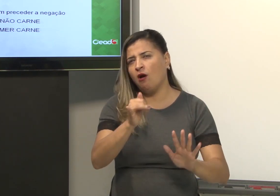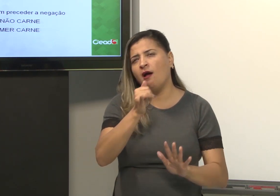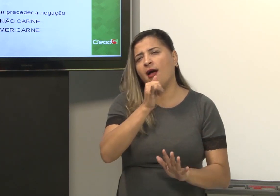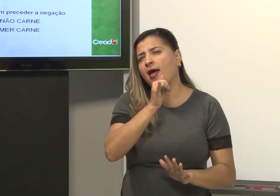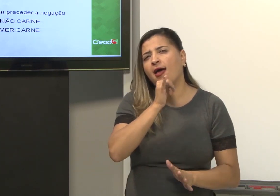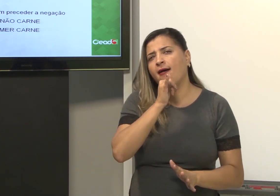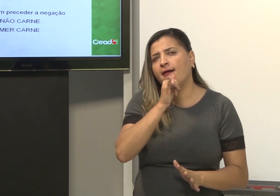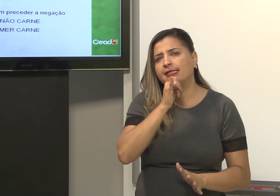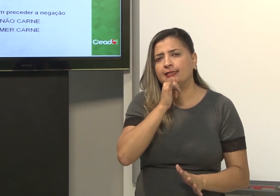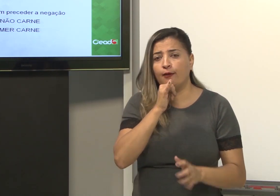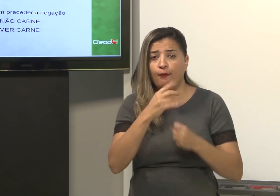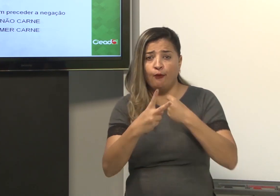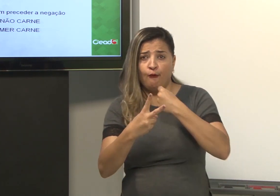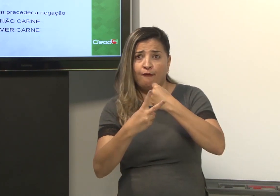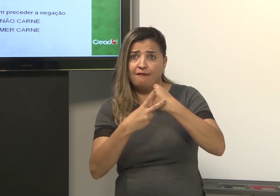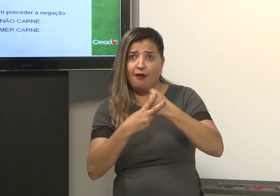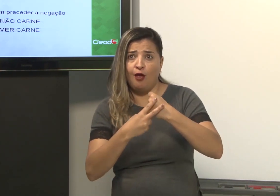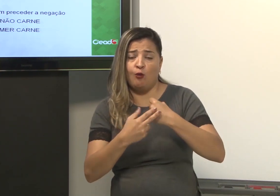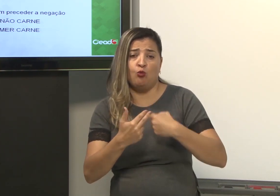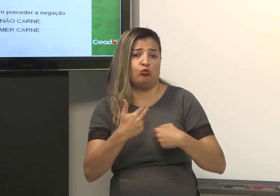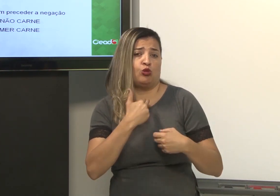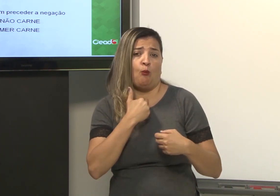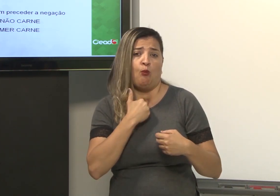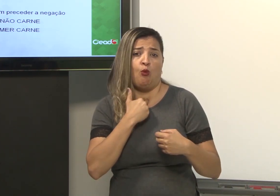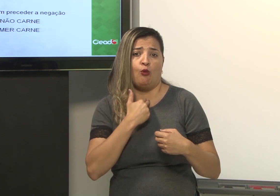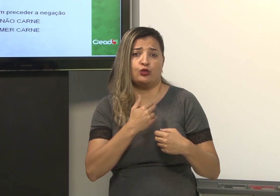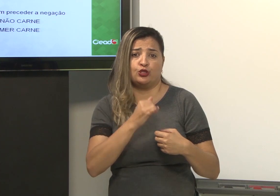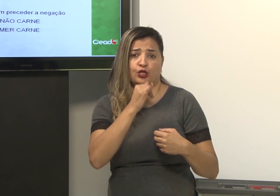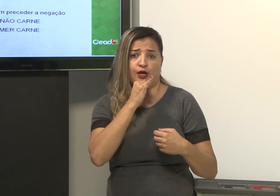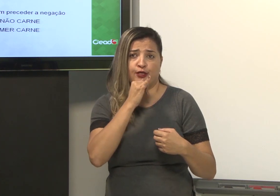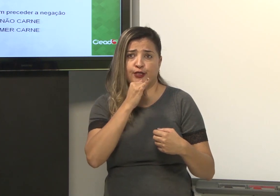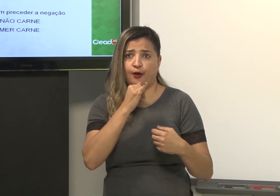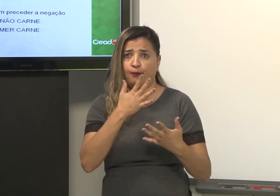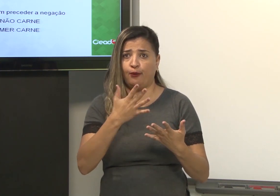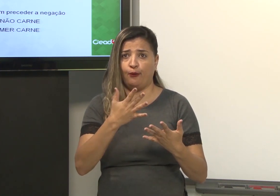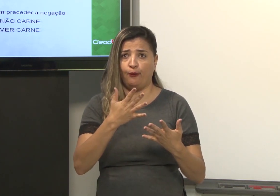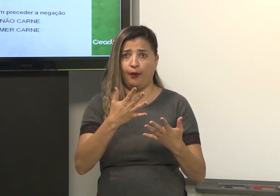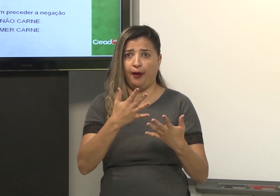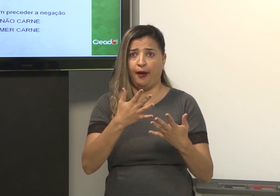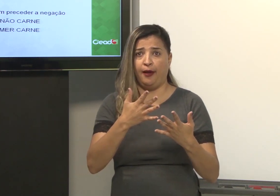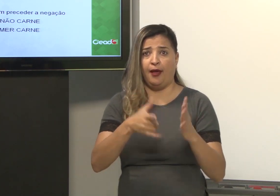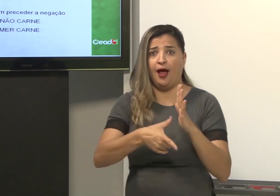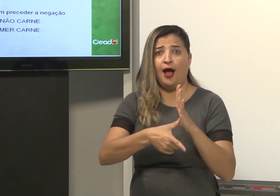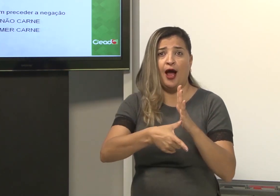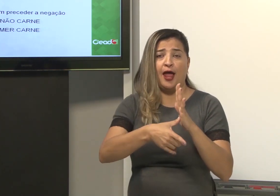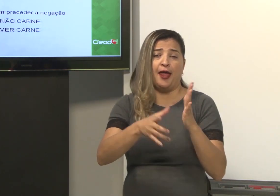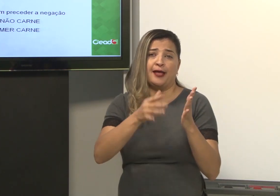Ele faz essa pequena comparação. Então, esses verbos não podem, por exemplo,